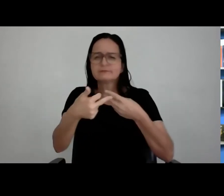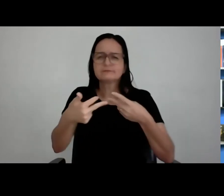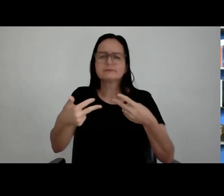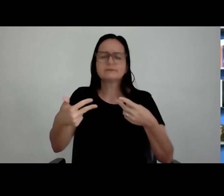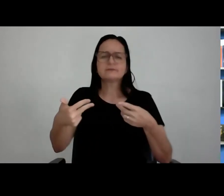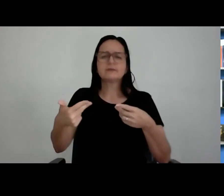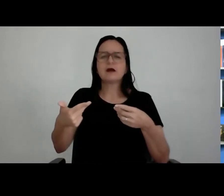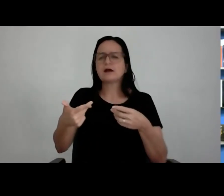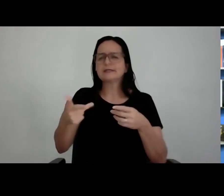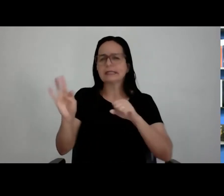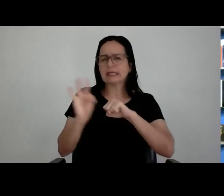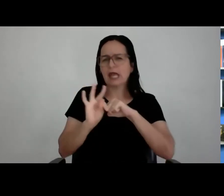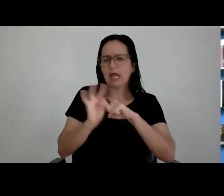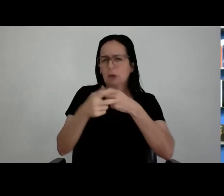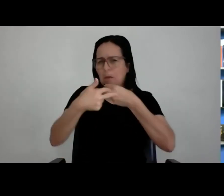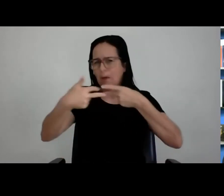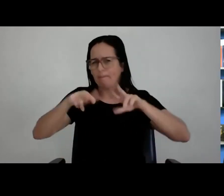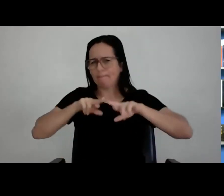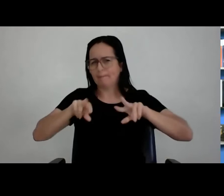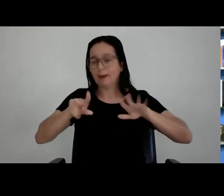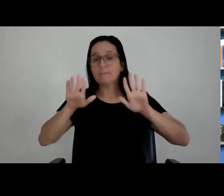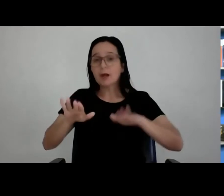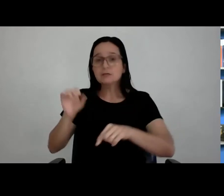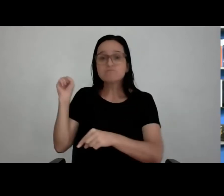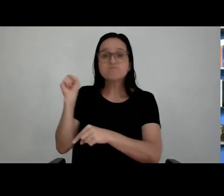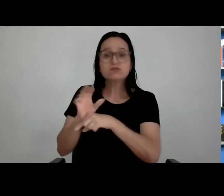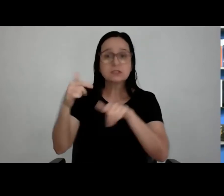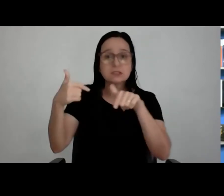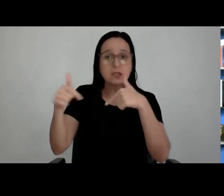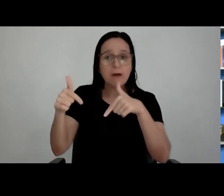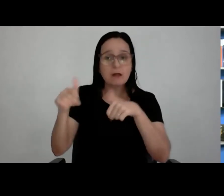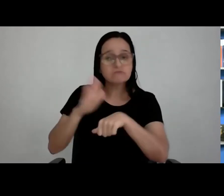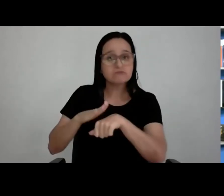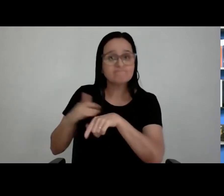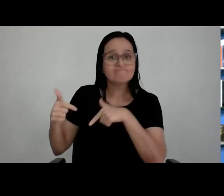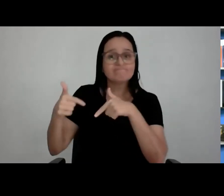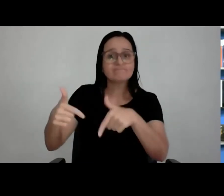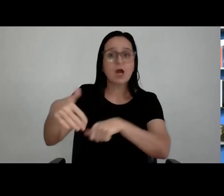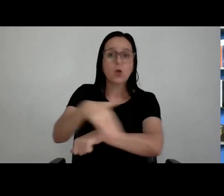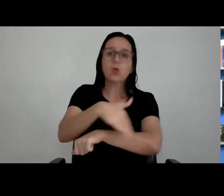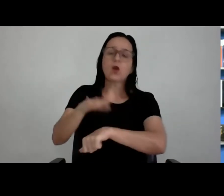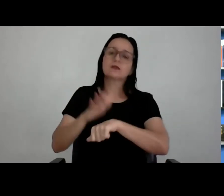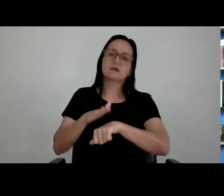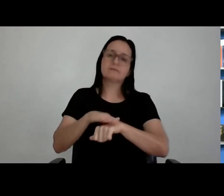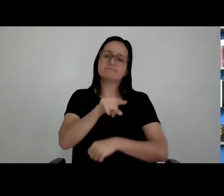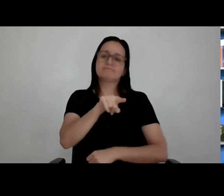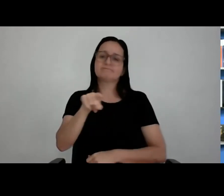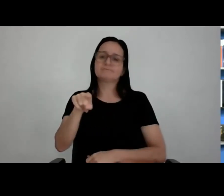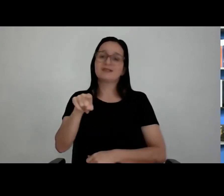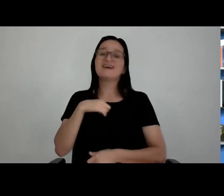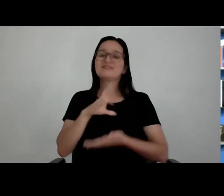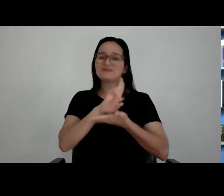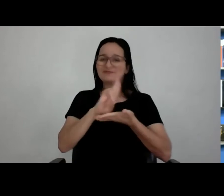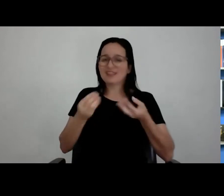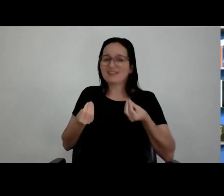fundamentações técnicas, mas, certamente, quando você vai para a rua, depende muito de você agora. A universidade te deu um bastão, te deu conhecimento, agora